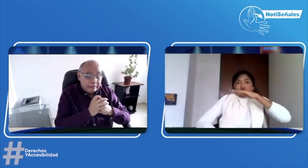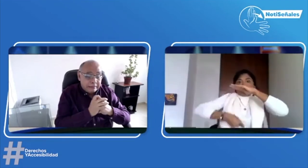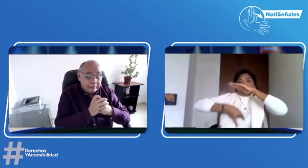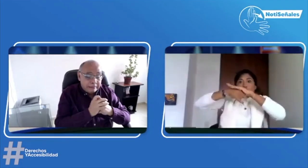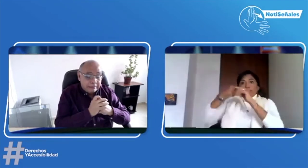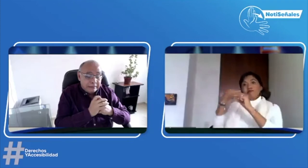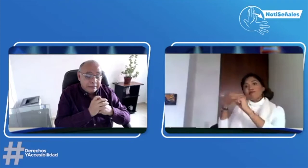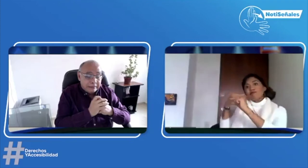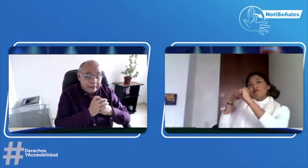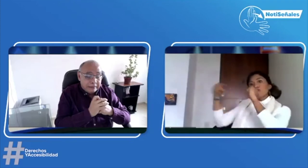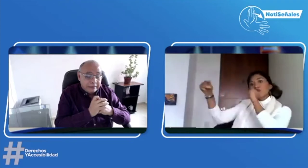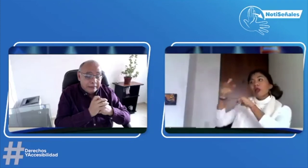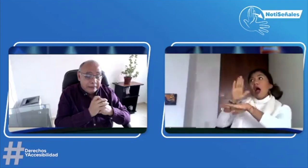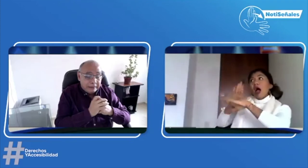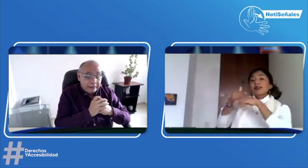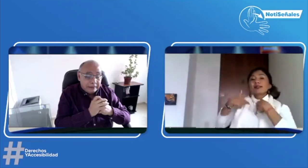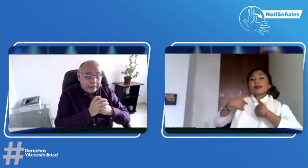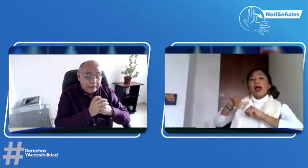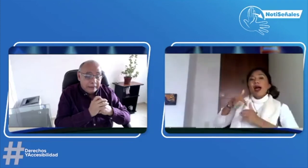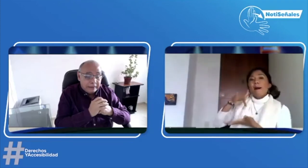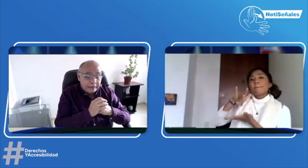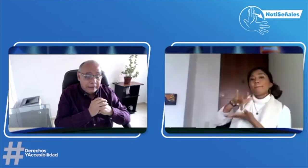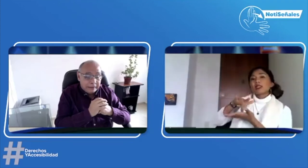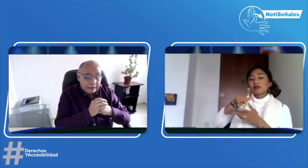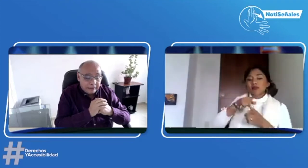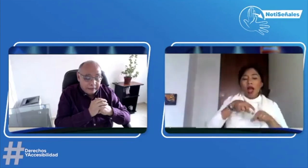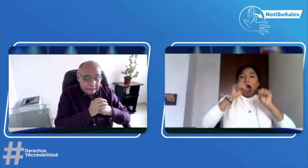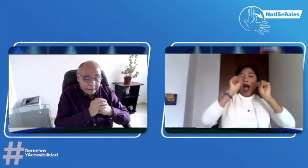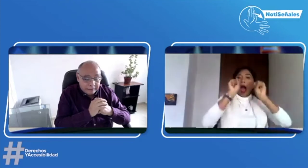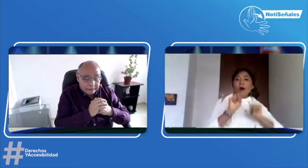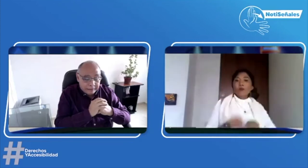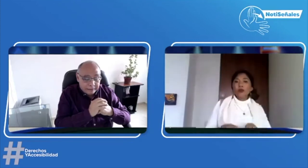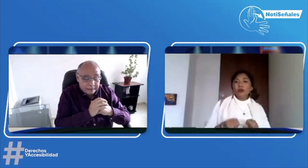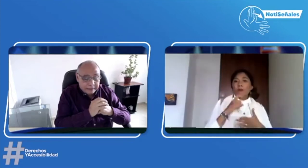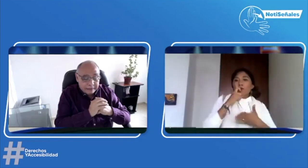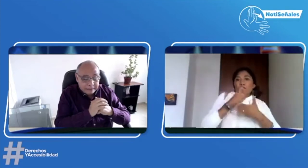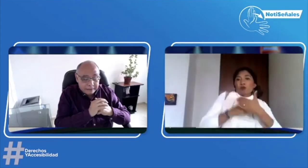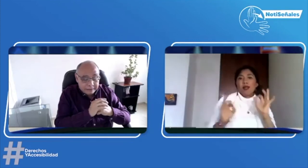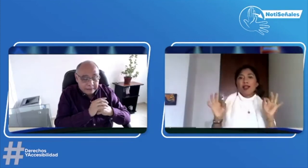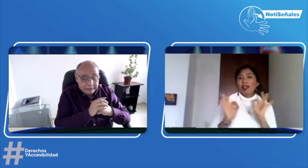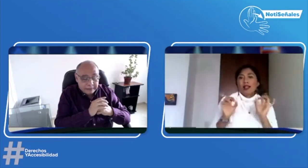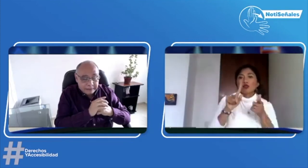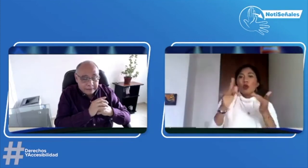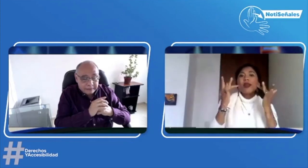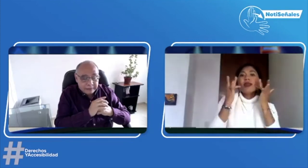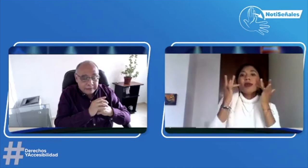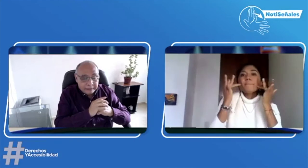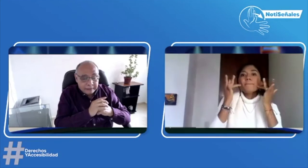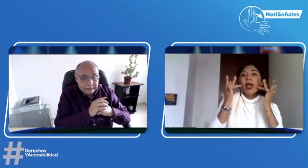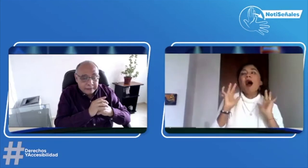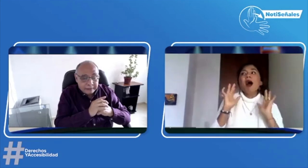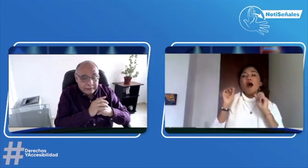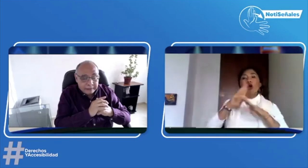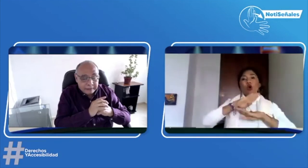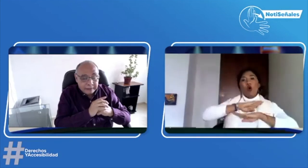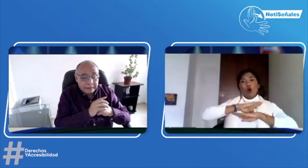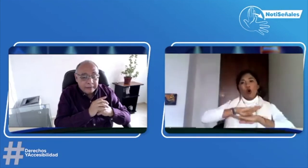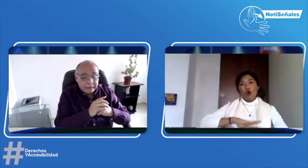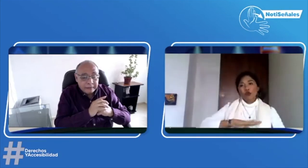acta de que había participado como jurado de votación y tenía que enviar ese correo diciendo que yo había participado y había cumplido con el papel